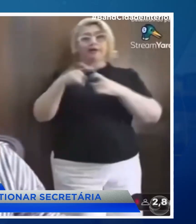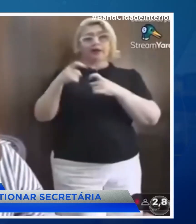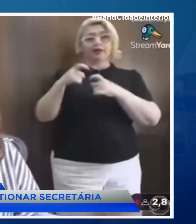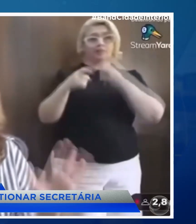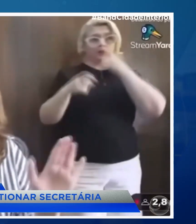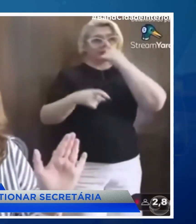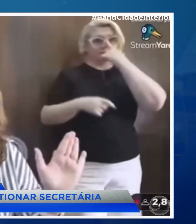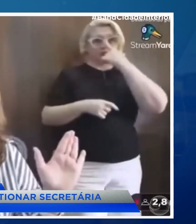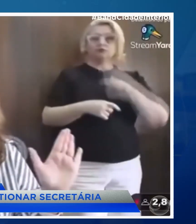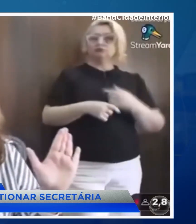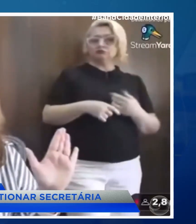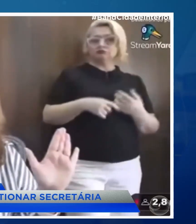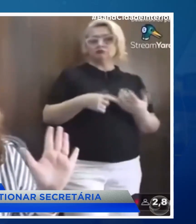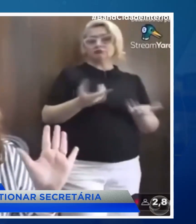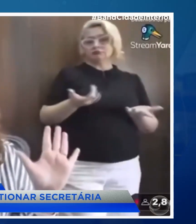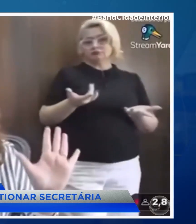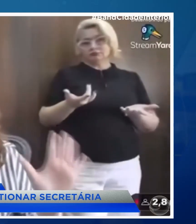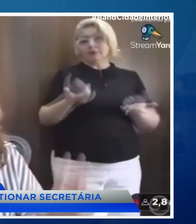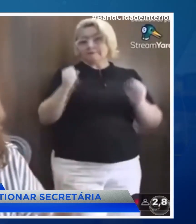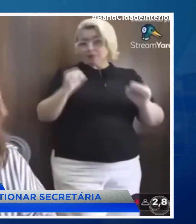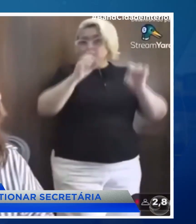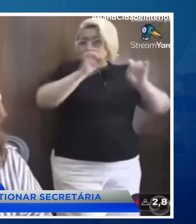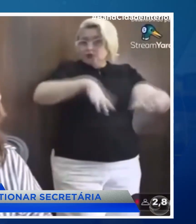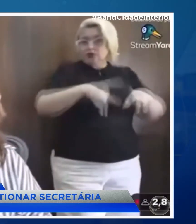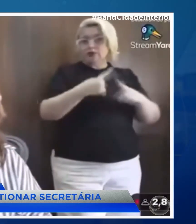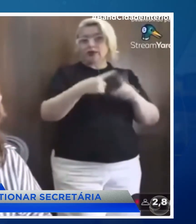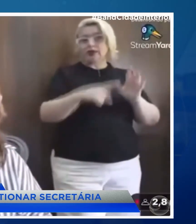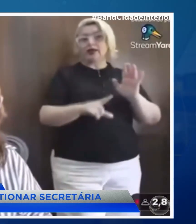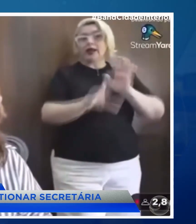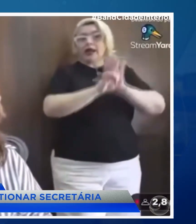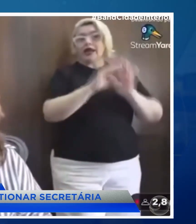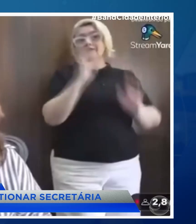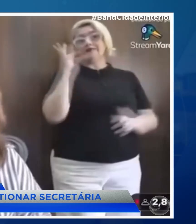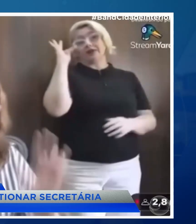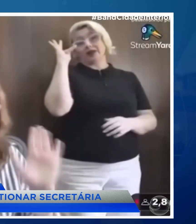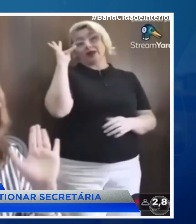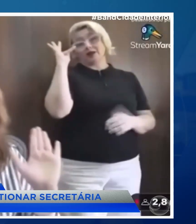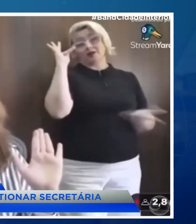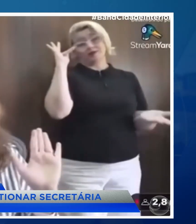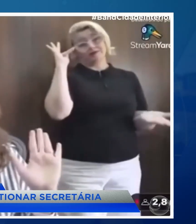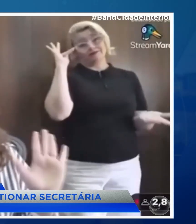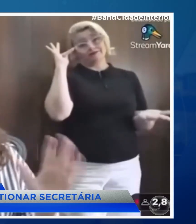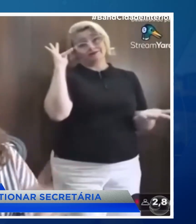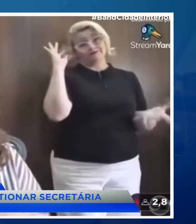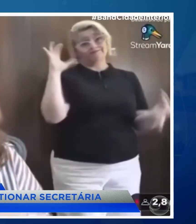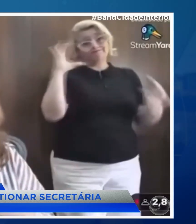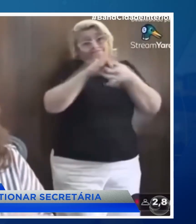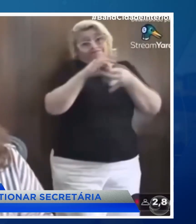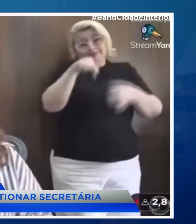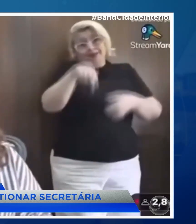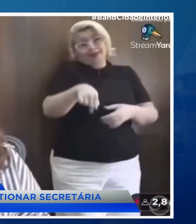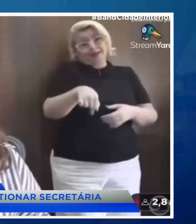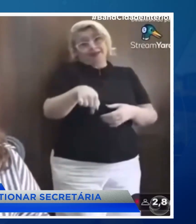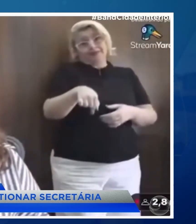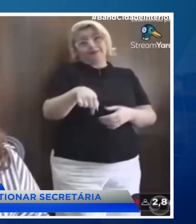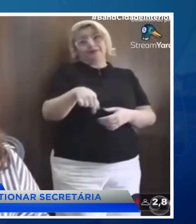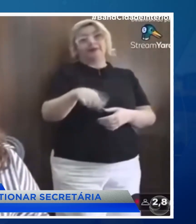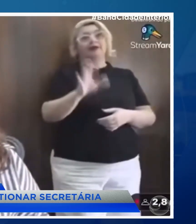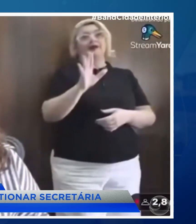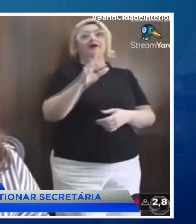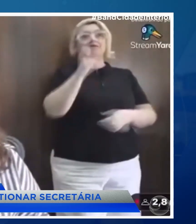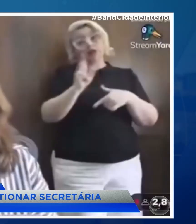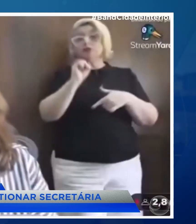aprovada no concurso público em 2022 para a rede estadual de educação, com nota 65, para o município de Sítio da